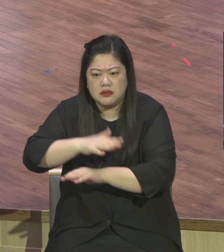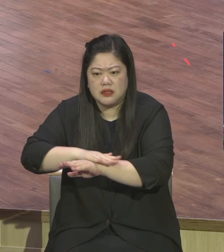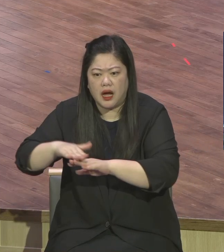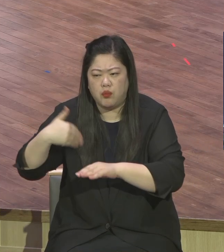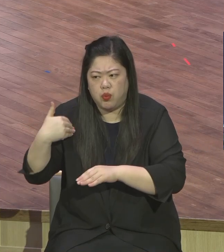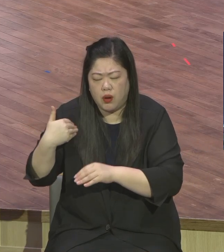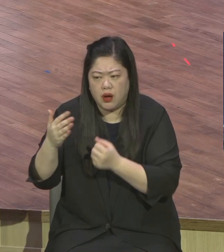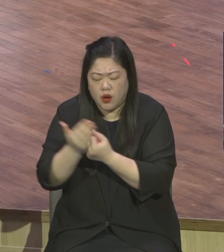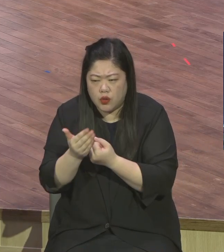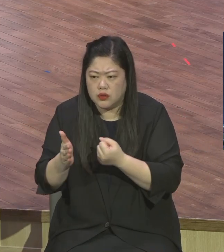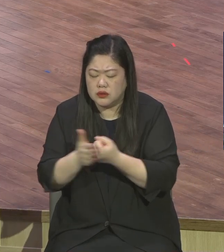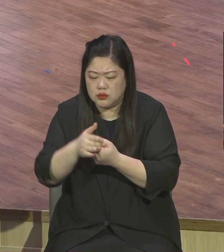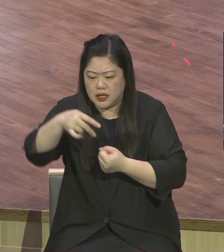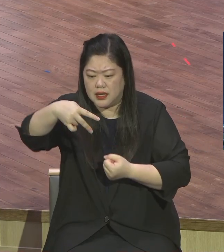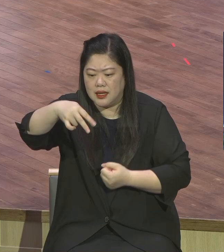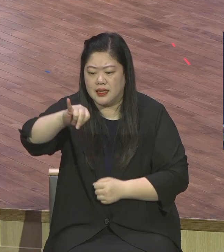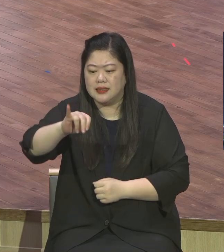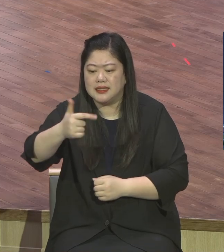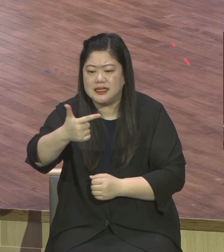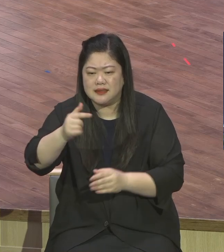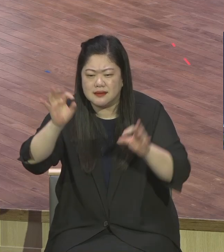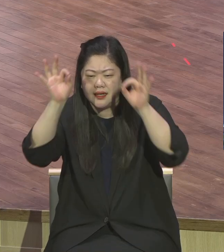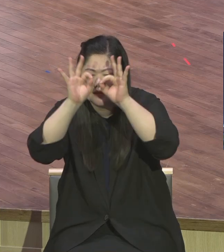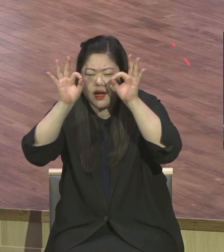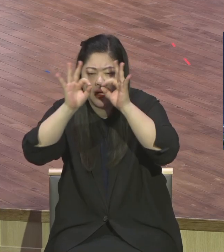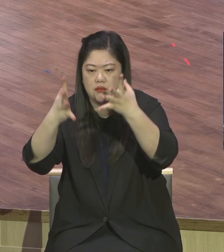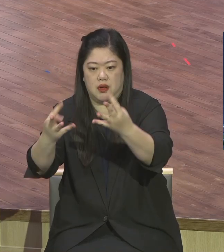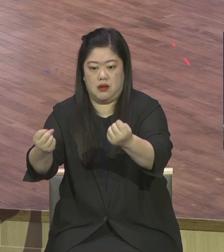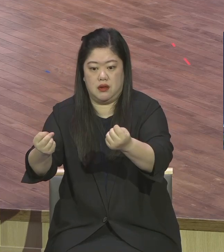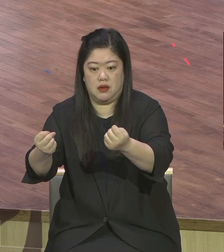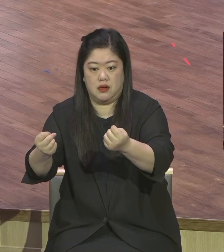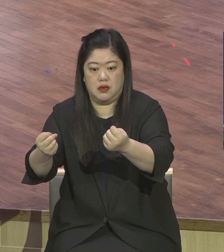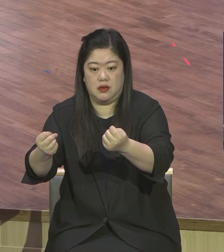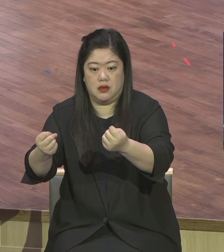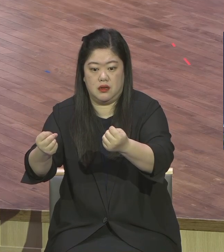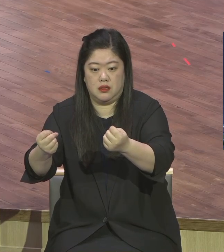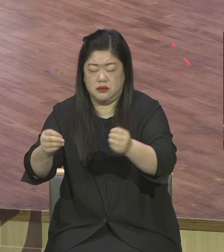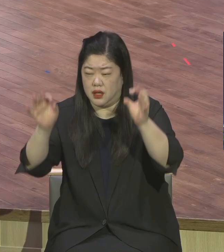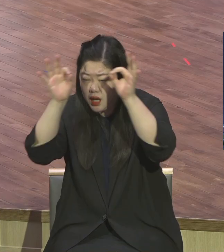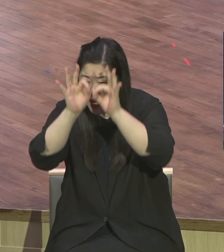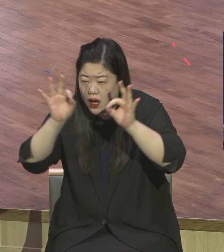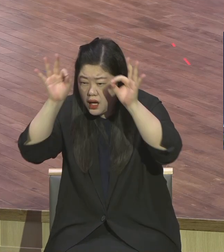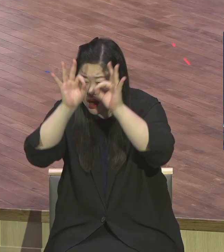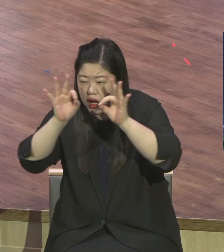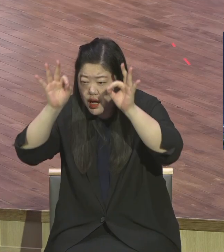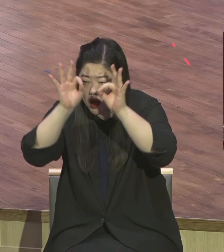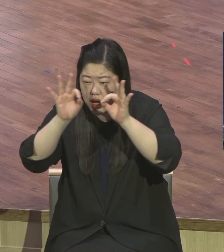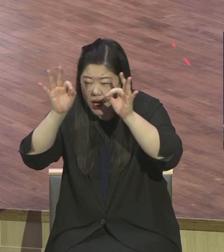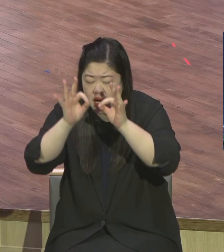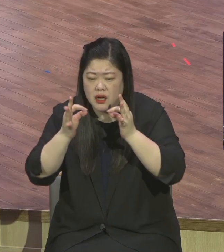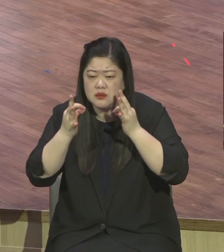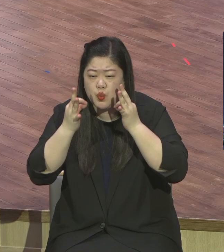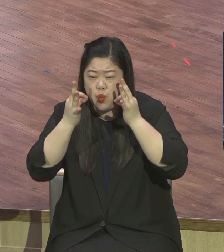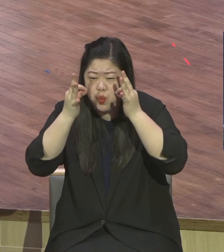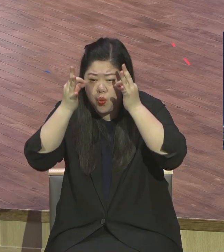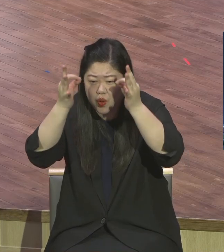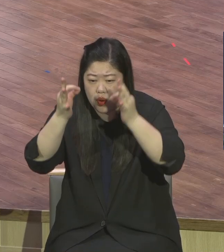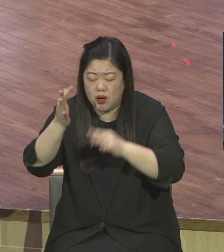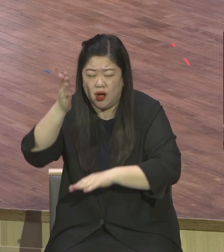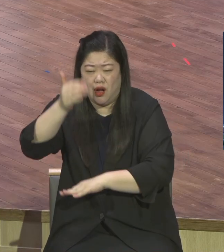불신자들은 종교인들은 그렇게 삽니다 그렇게 노력하는 모습을 하나님이 보시다가 못해서 결국은